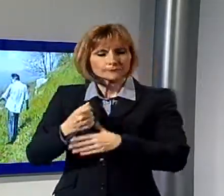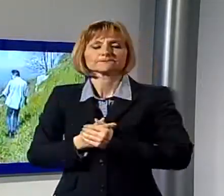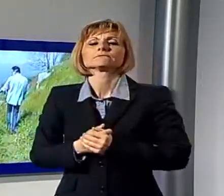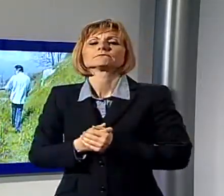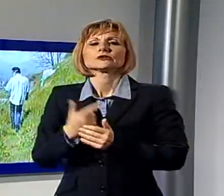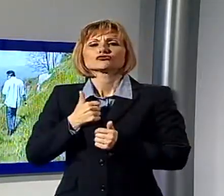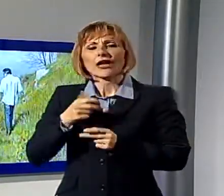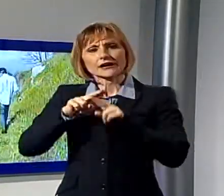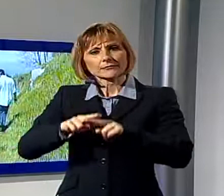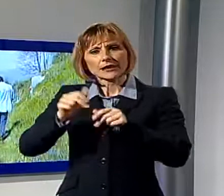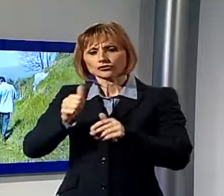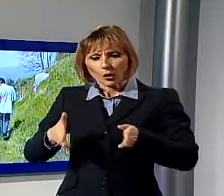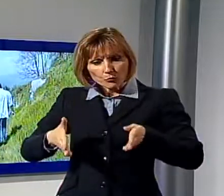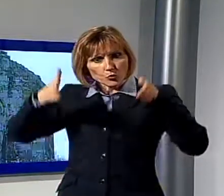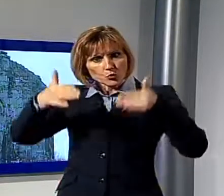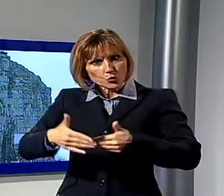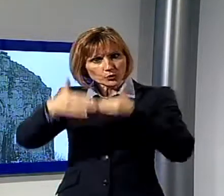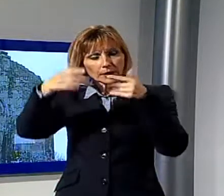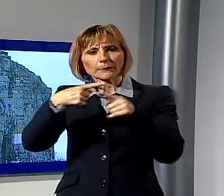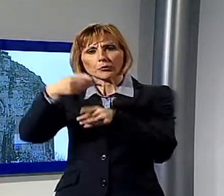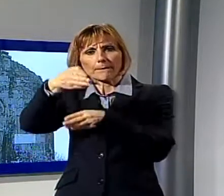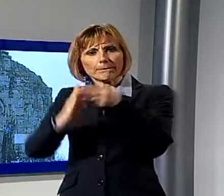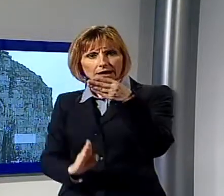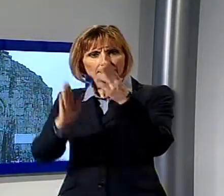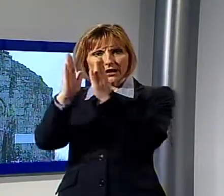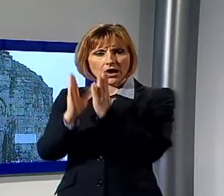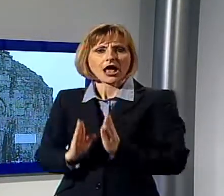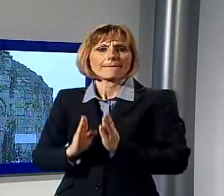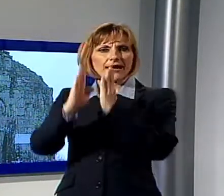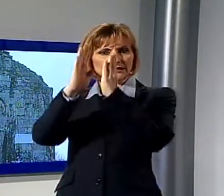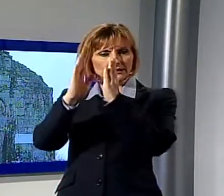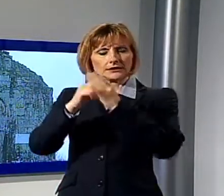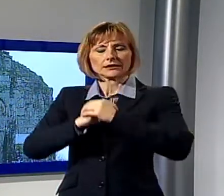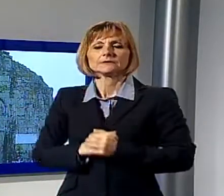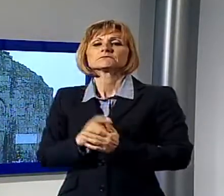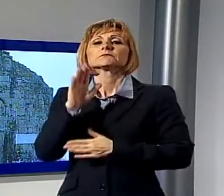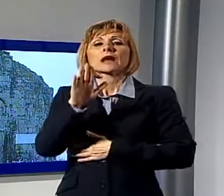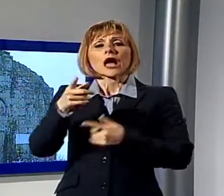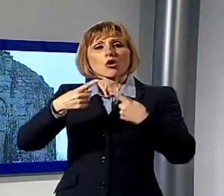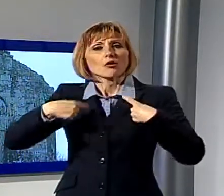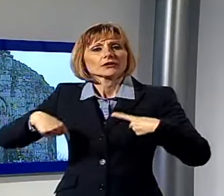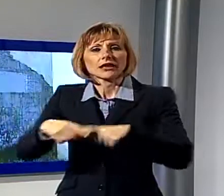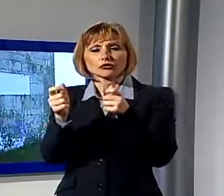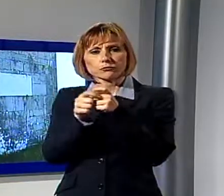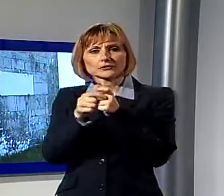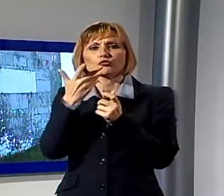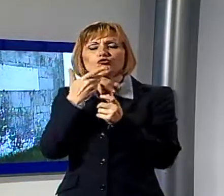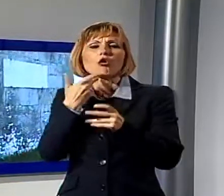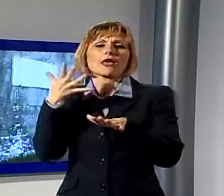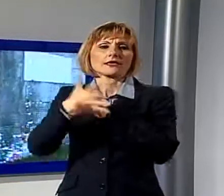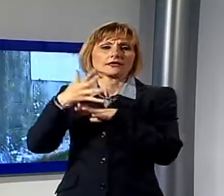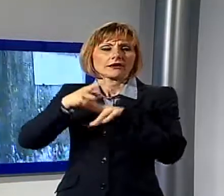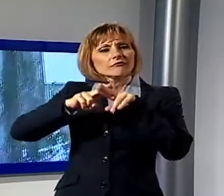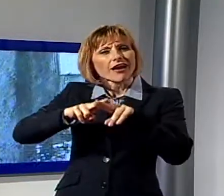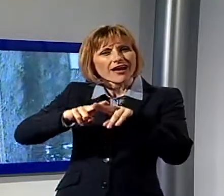solo i muri portanti e parte del campanile, il comitato paesano di Aquilea ha sempre richiesto un intervento quantomeno conservativo della